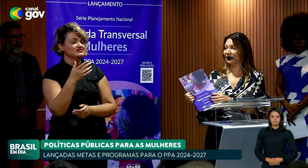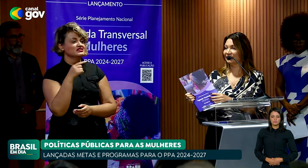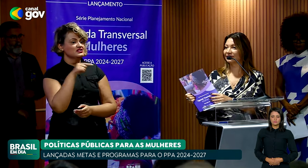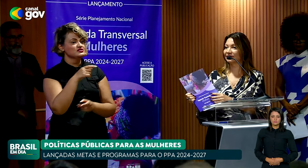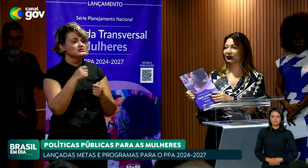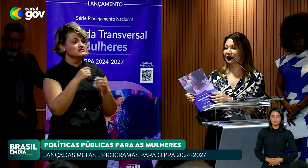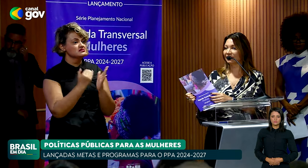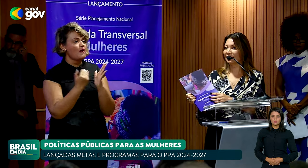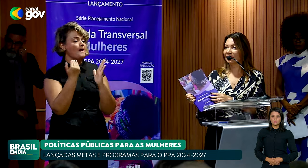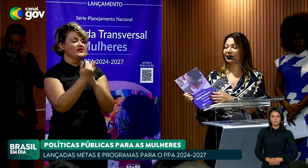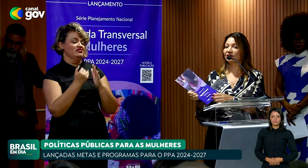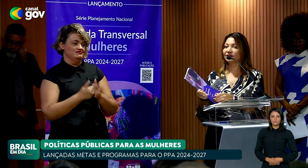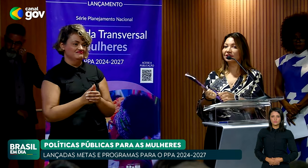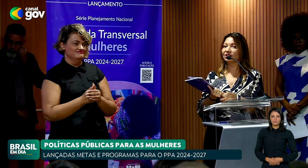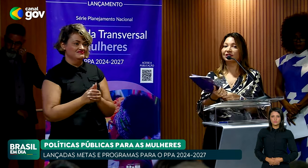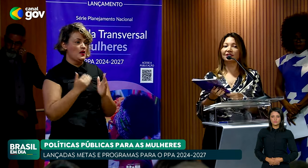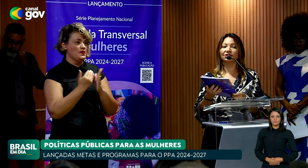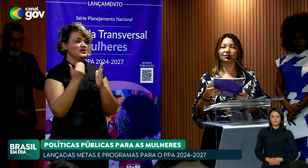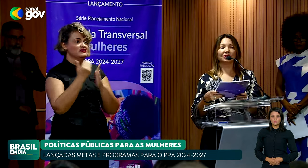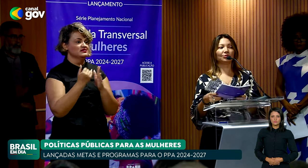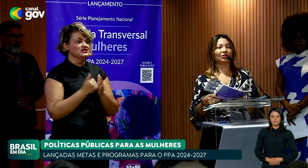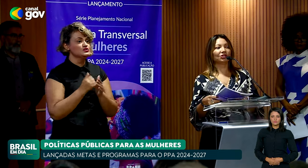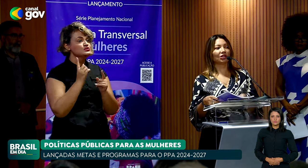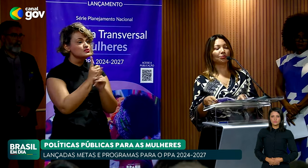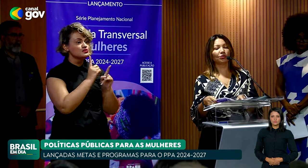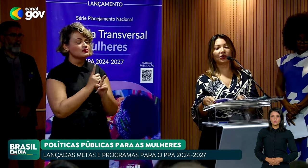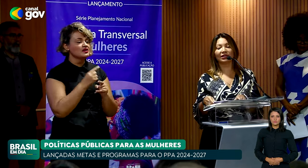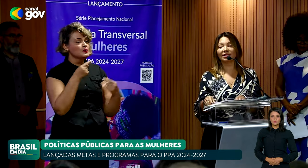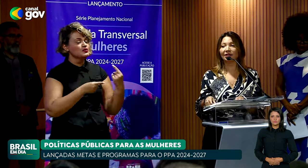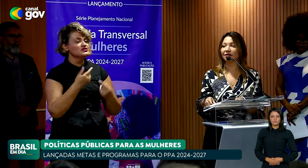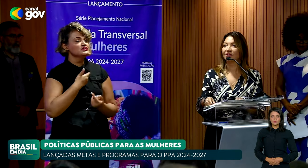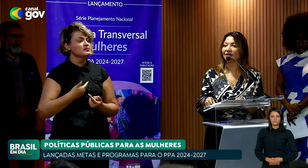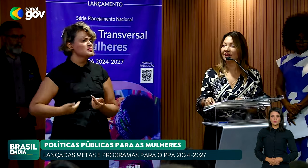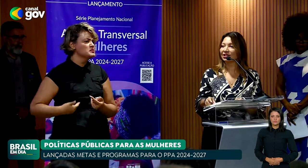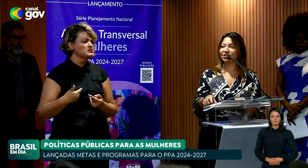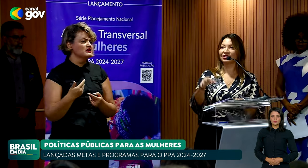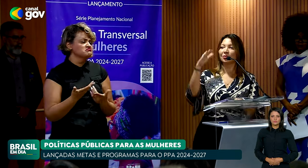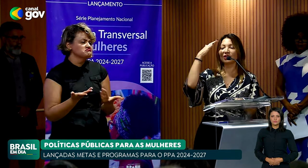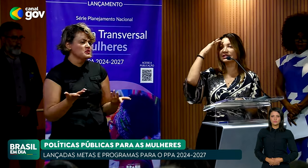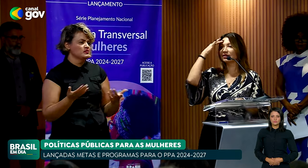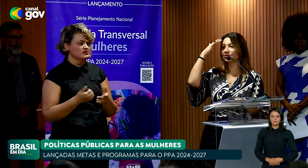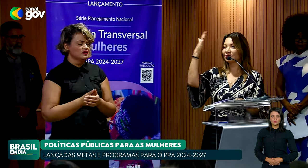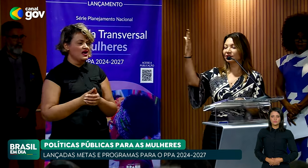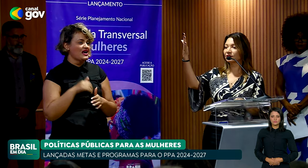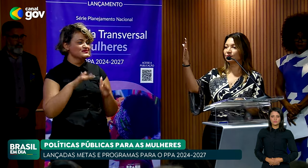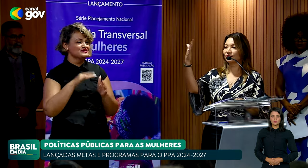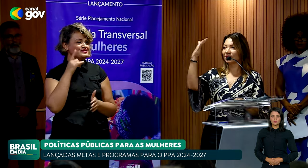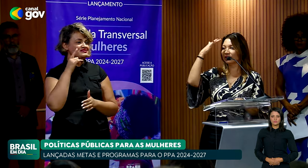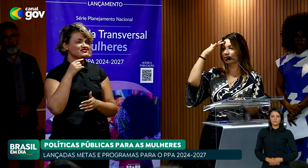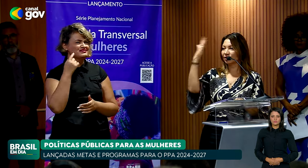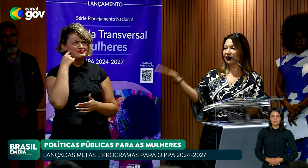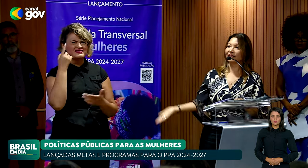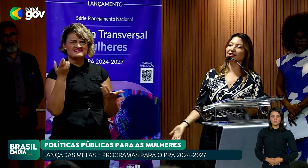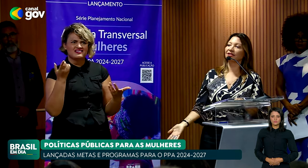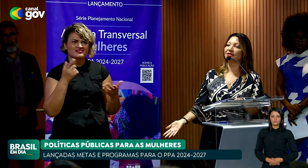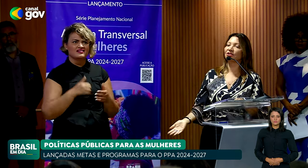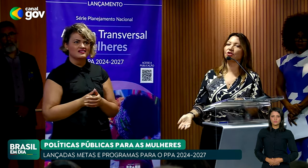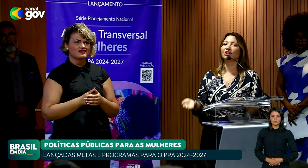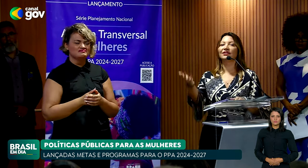colocar mais. E talvez a gente identifique política pública que a gente nem pensava. Meu Deus, por que